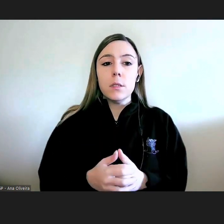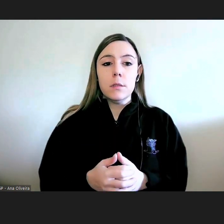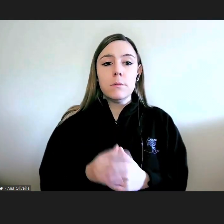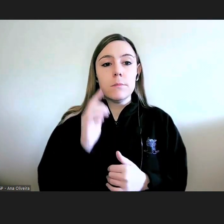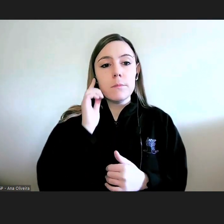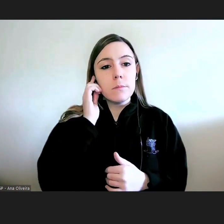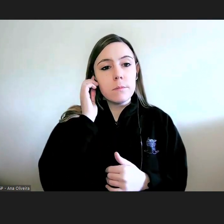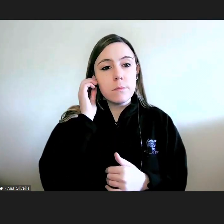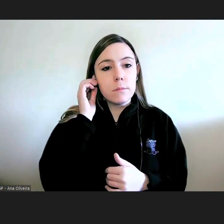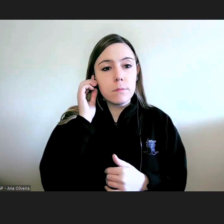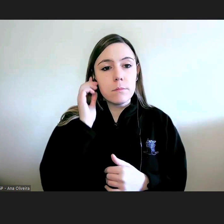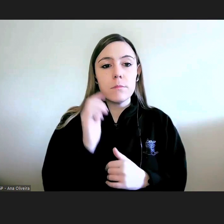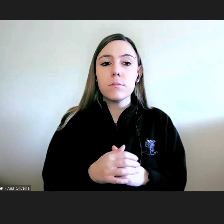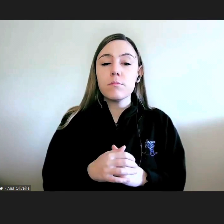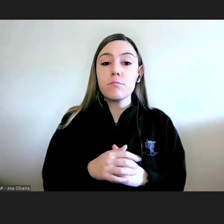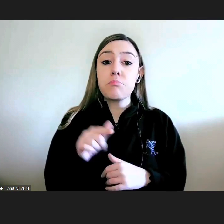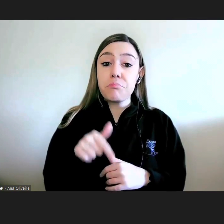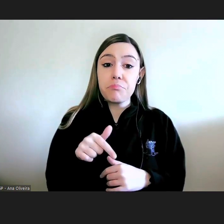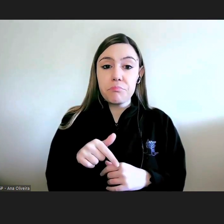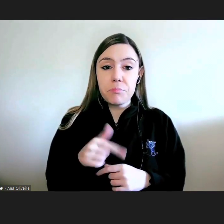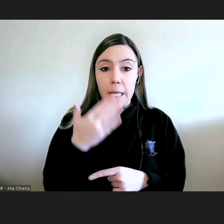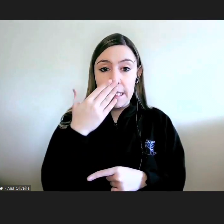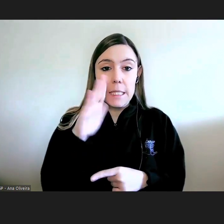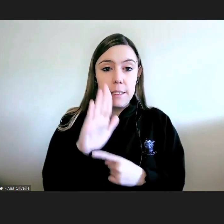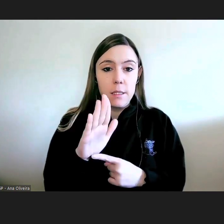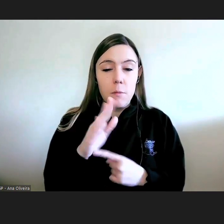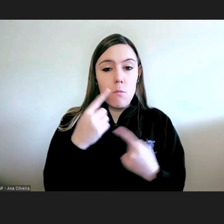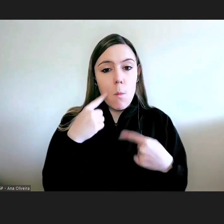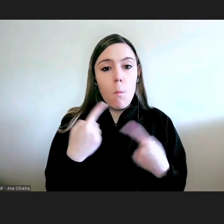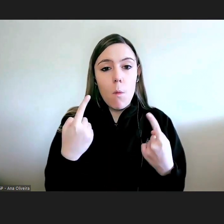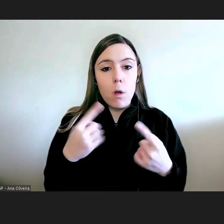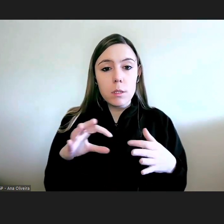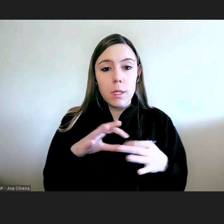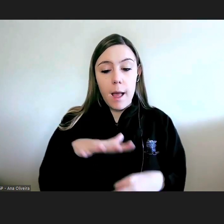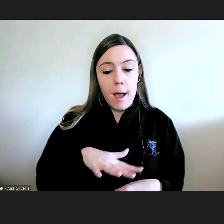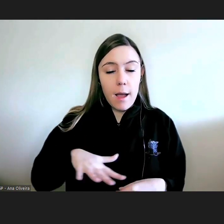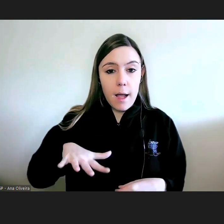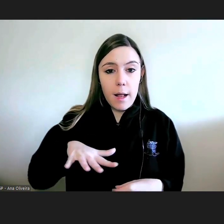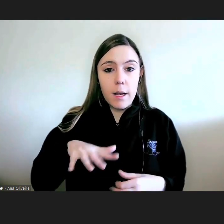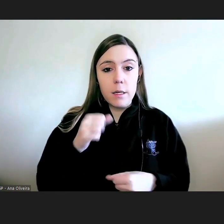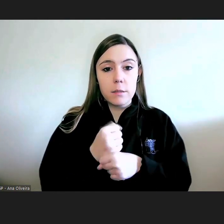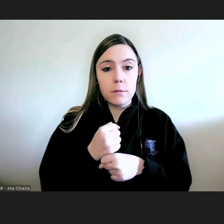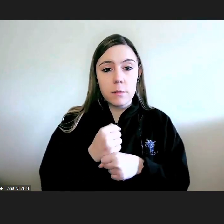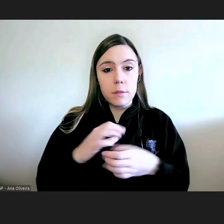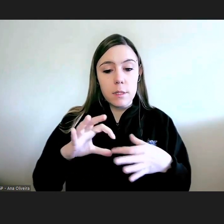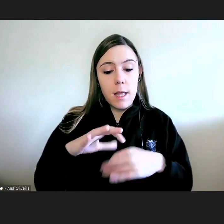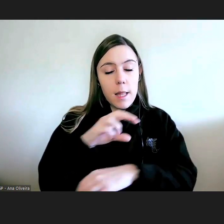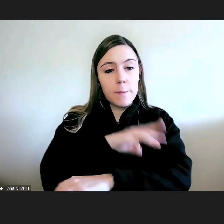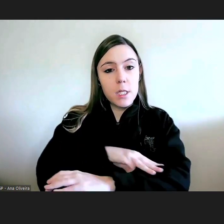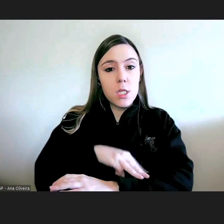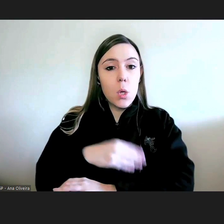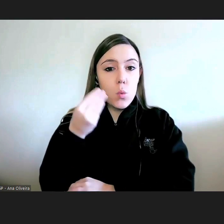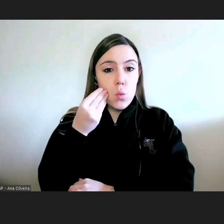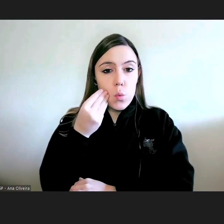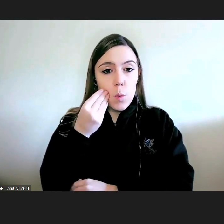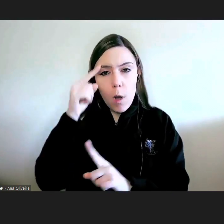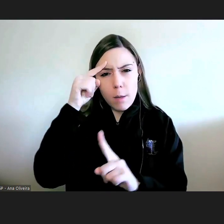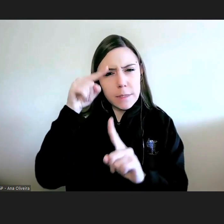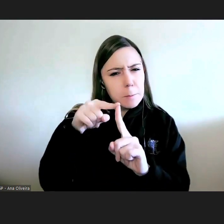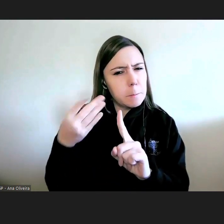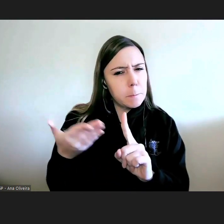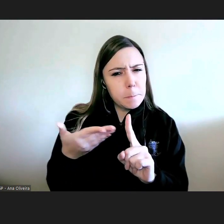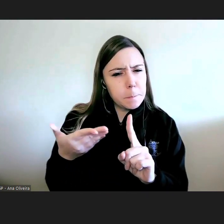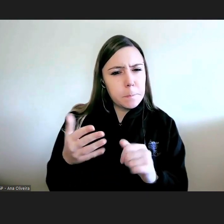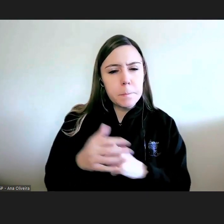que radicam numa determinada área e numa determinada atuação da administração o objetivo disto é tentar